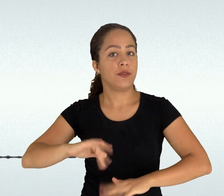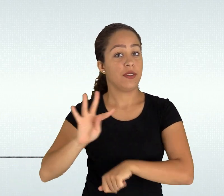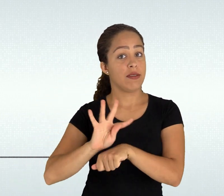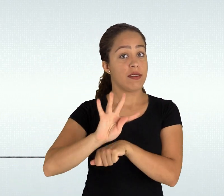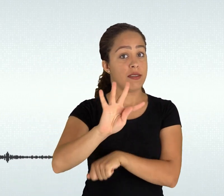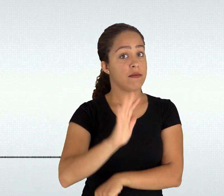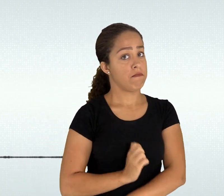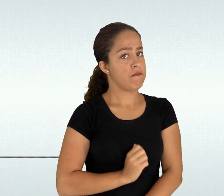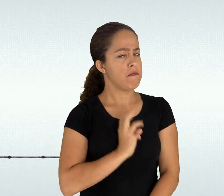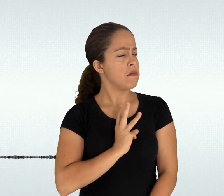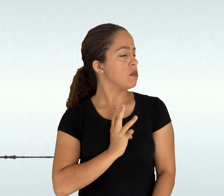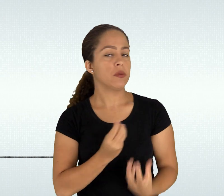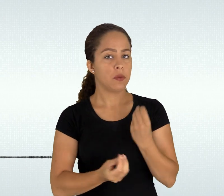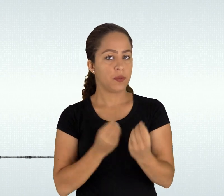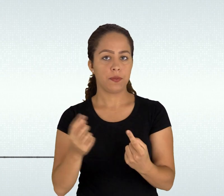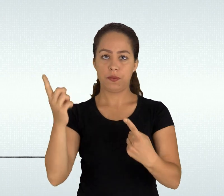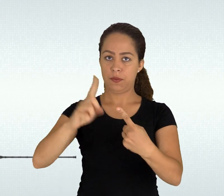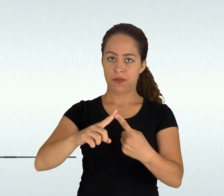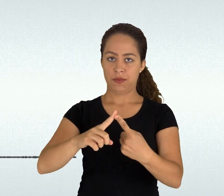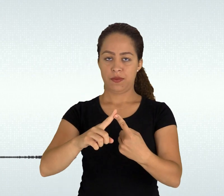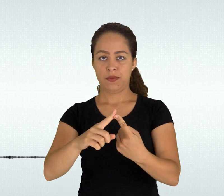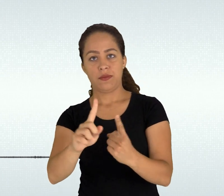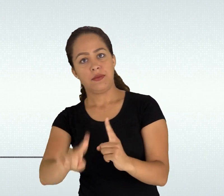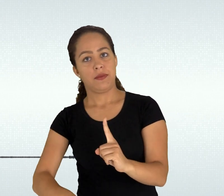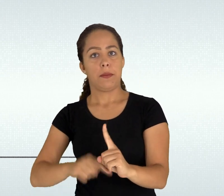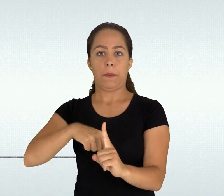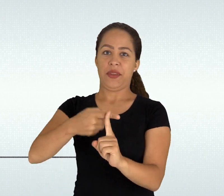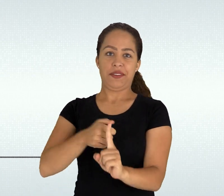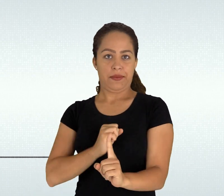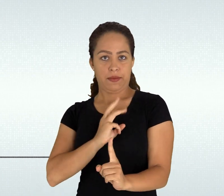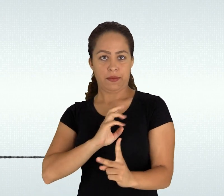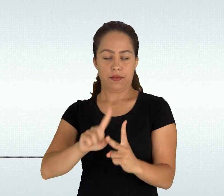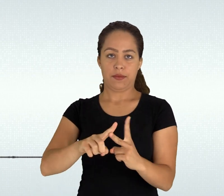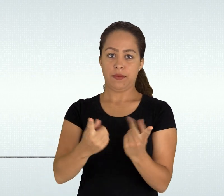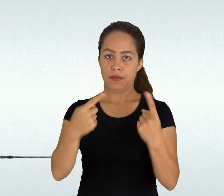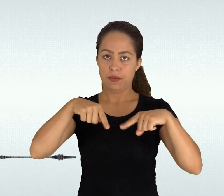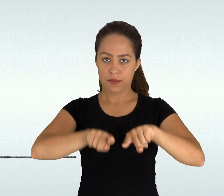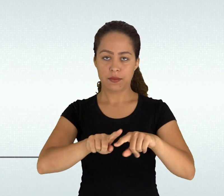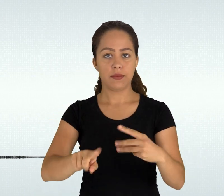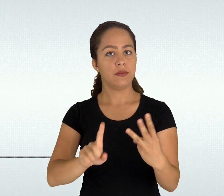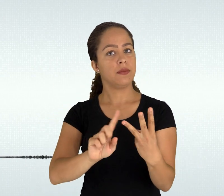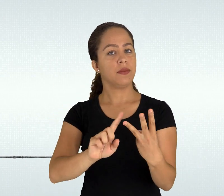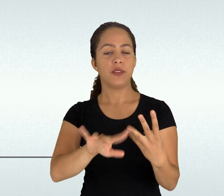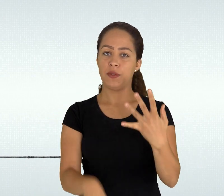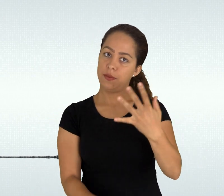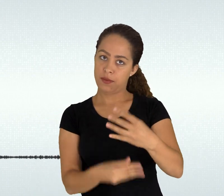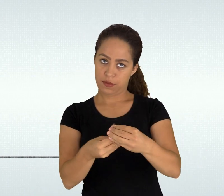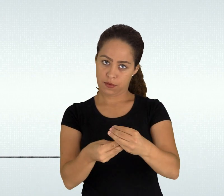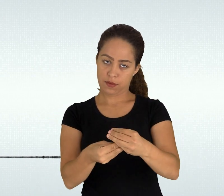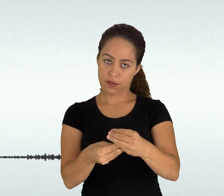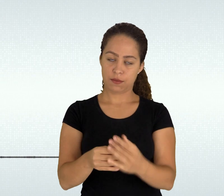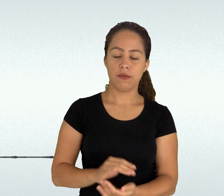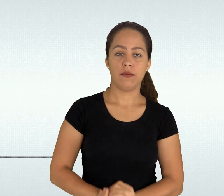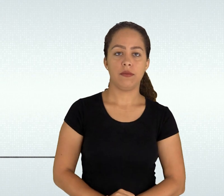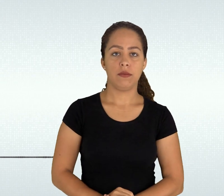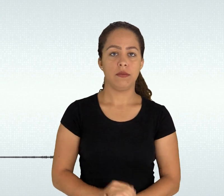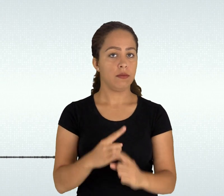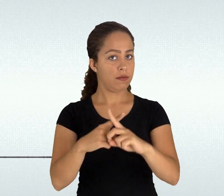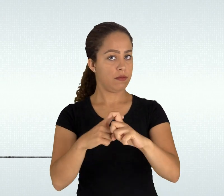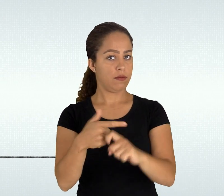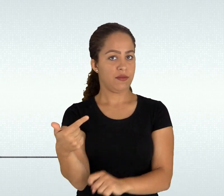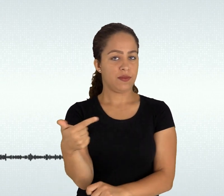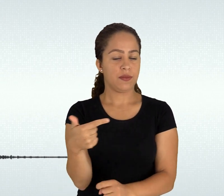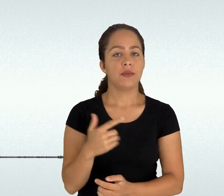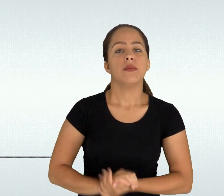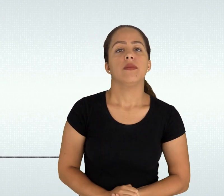propiciem o cultivo da inteligência emocional entre os estudantes principalmente em tempos nos quais os jovens sofrem com